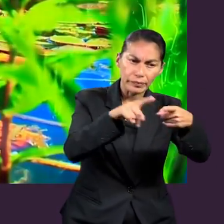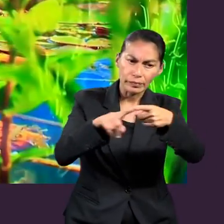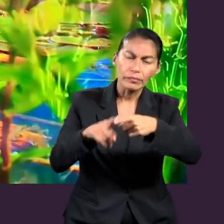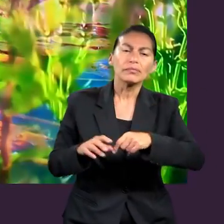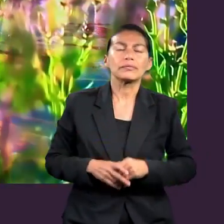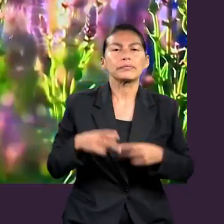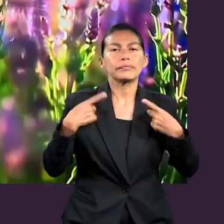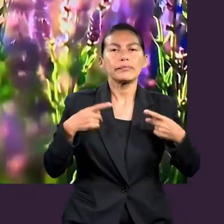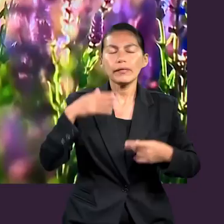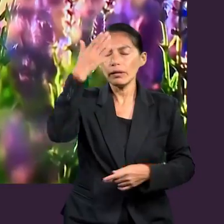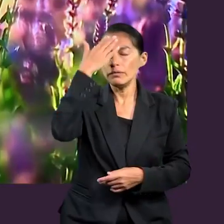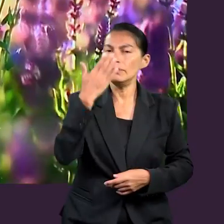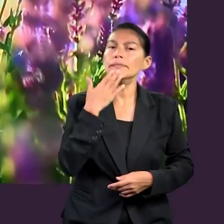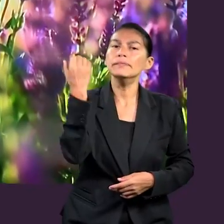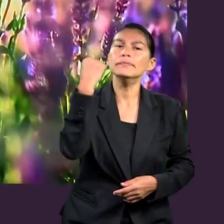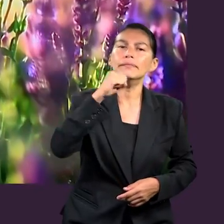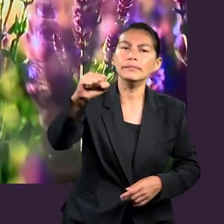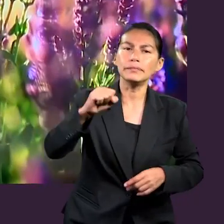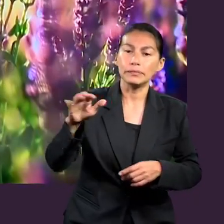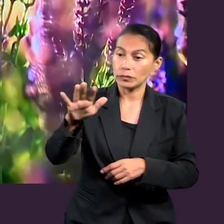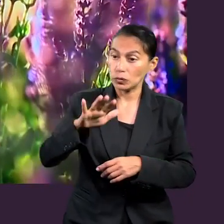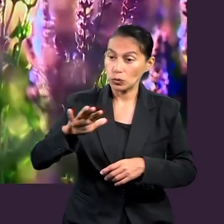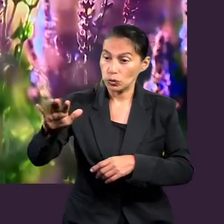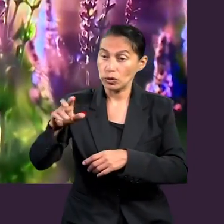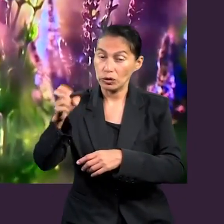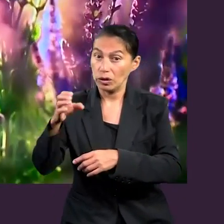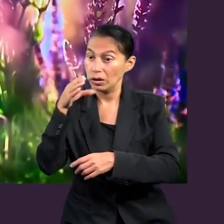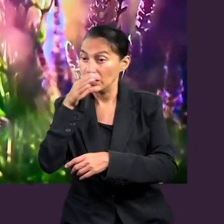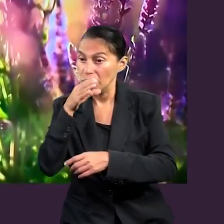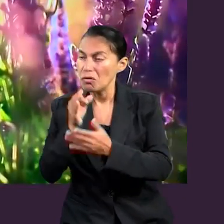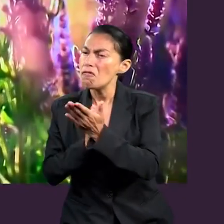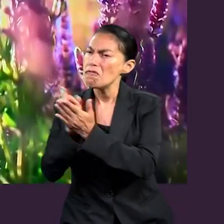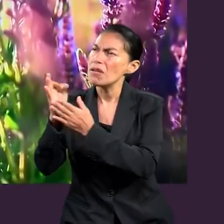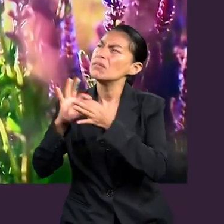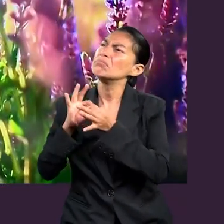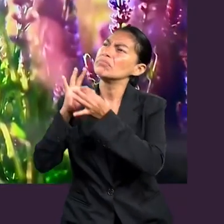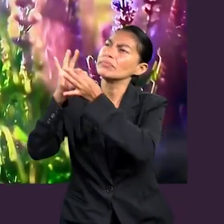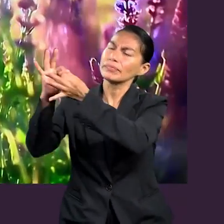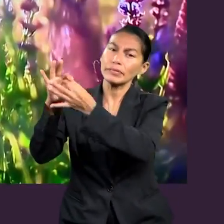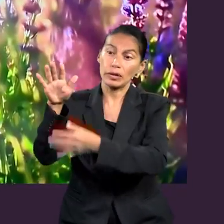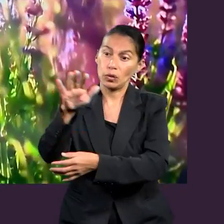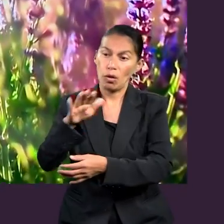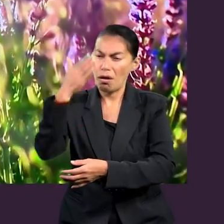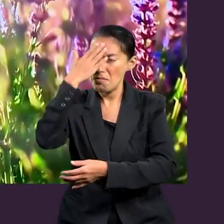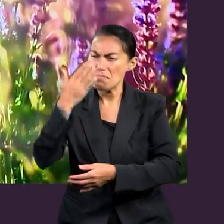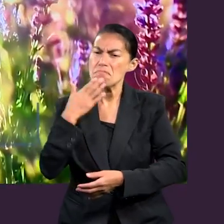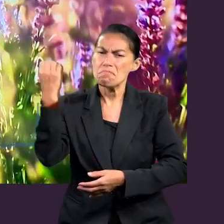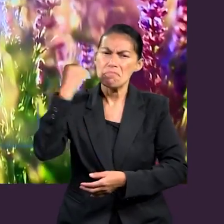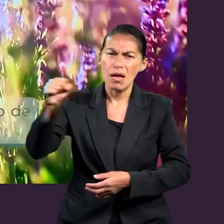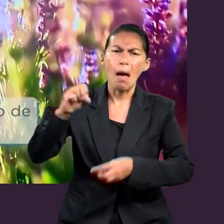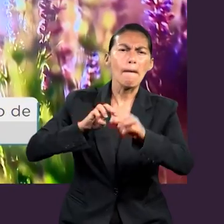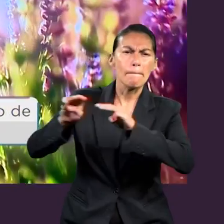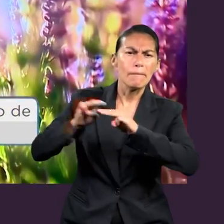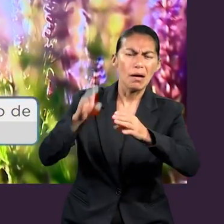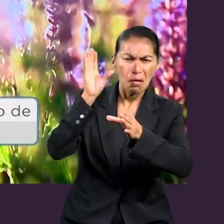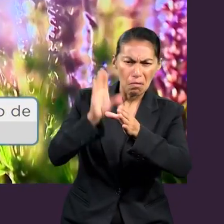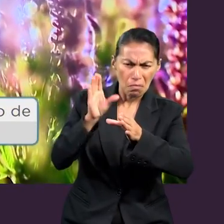El Espíritu Santo que trae dones para enriquecer a la iglesia, para dotar a los cristianos de dones y